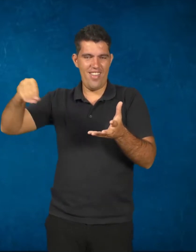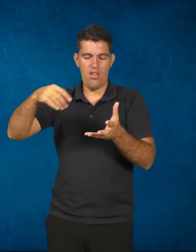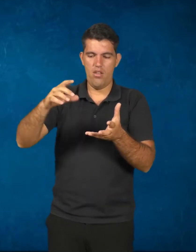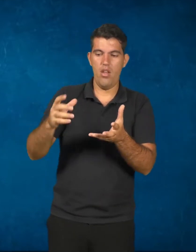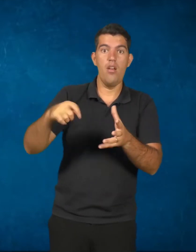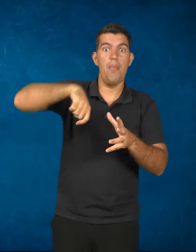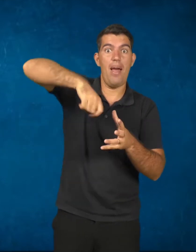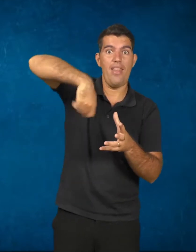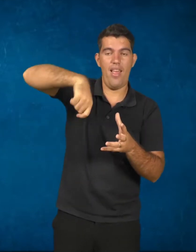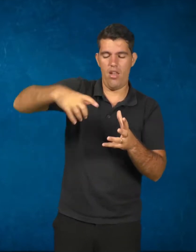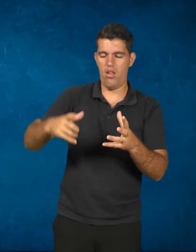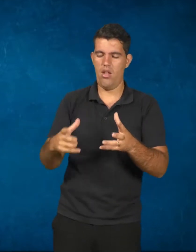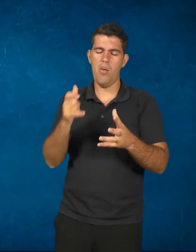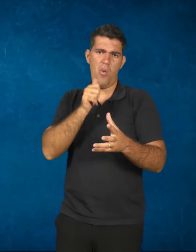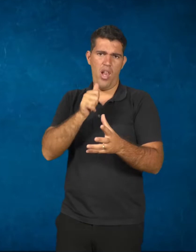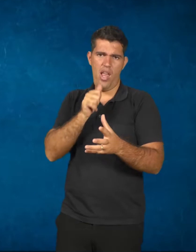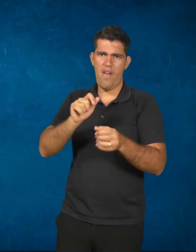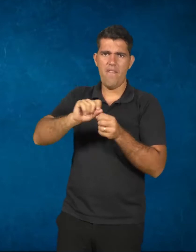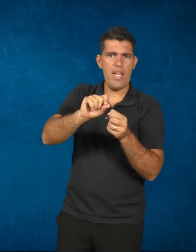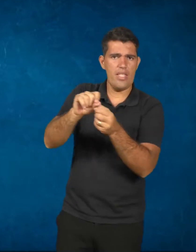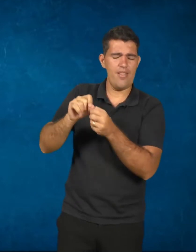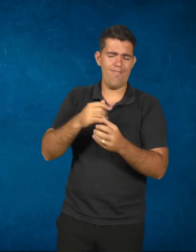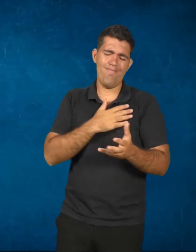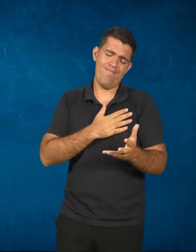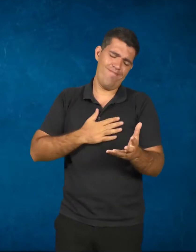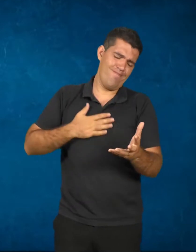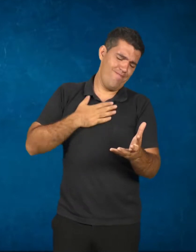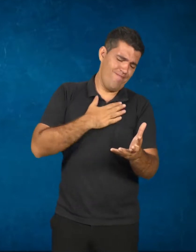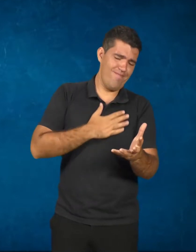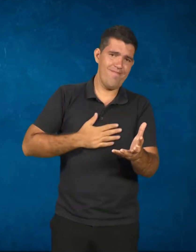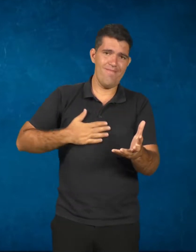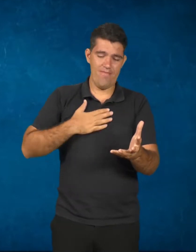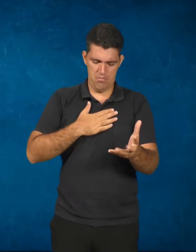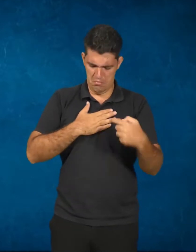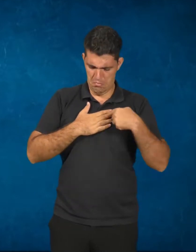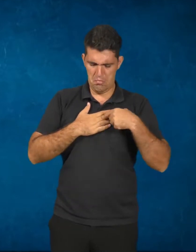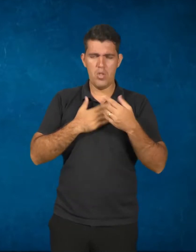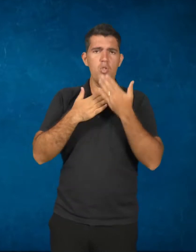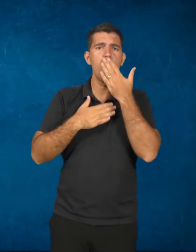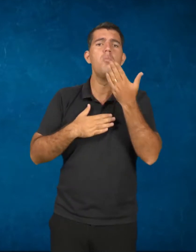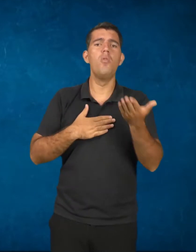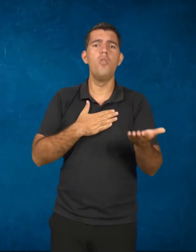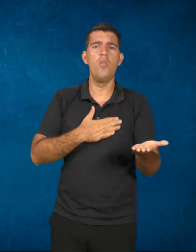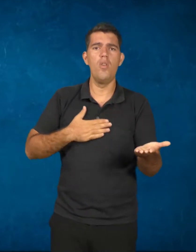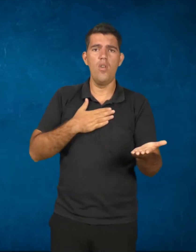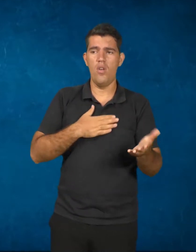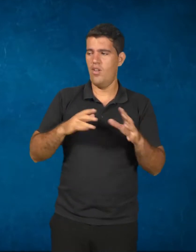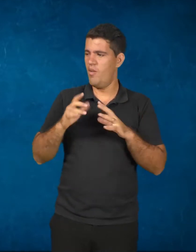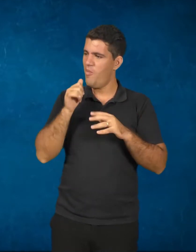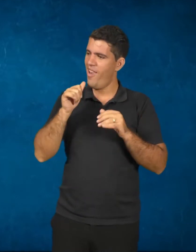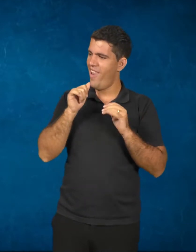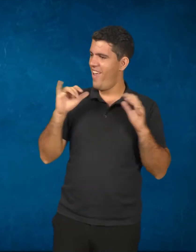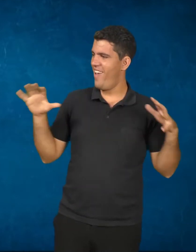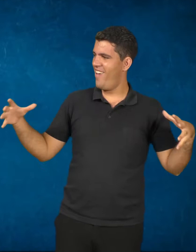têm uma satisfação. Que tipo de satisfação? Elas estão ali reunidas em grupo,